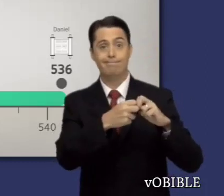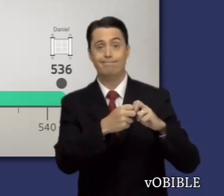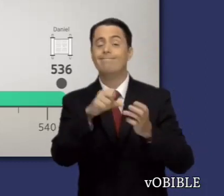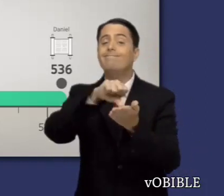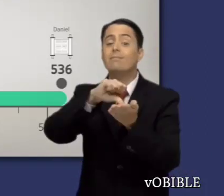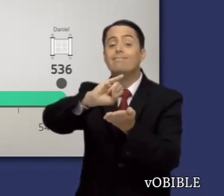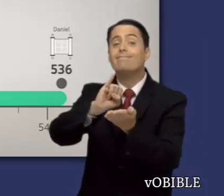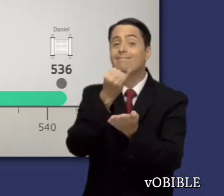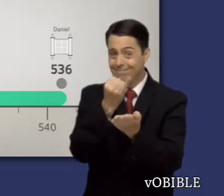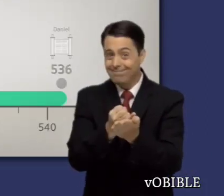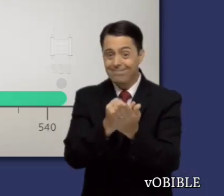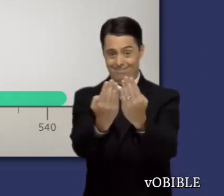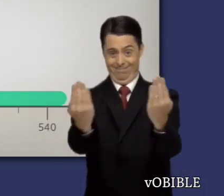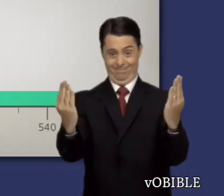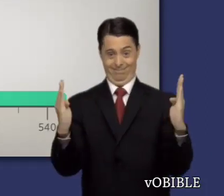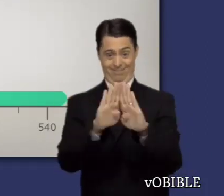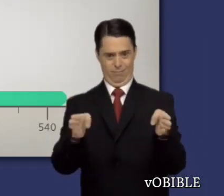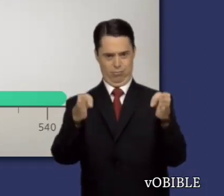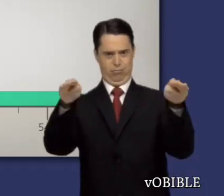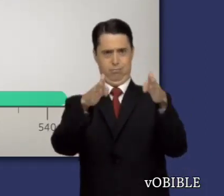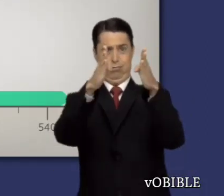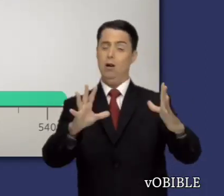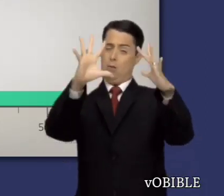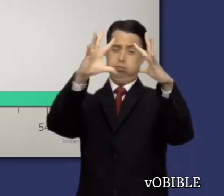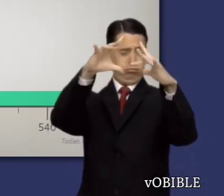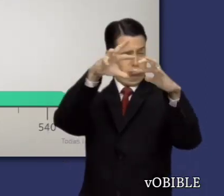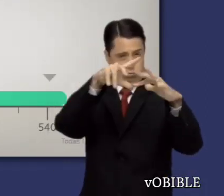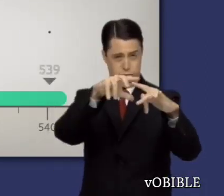de la historia de Israel que incluyó la destrucción de Jerusalén.